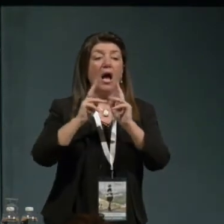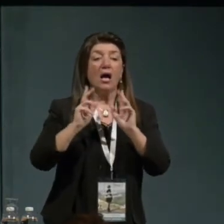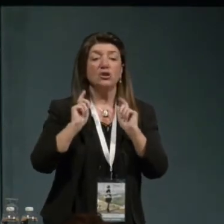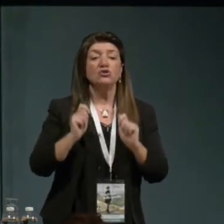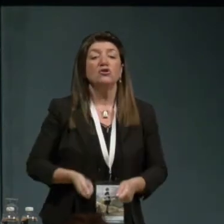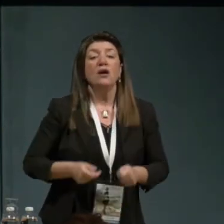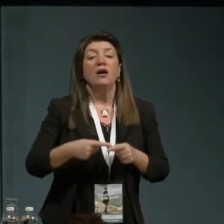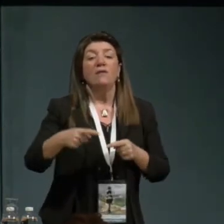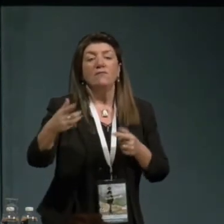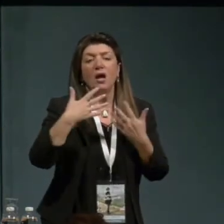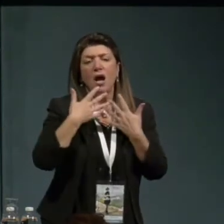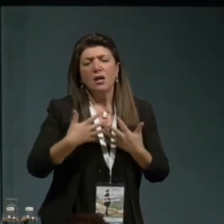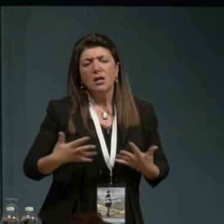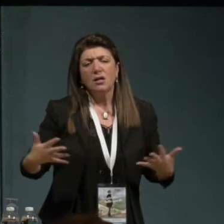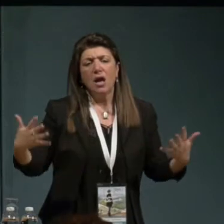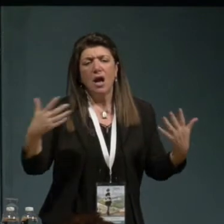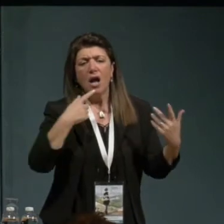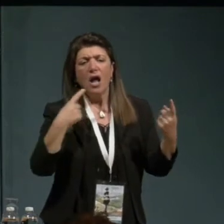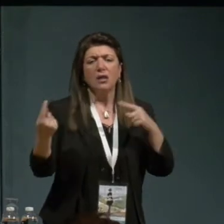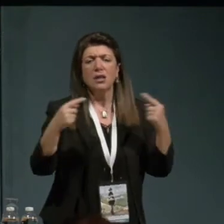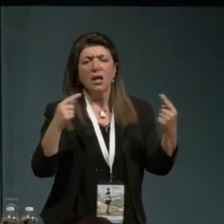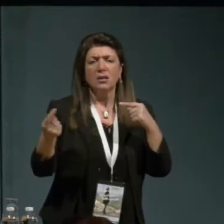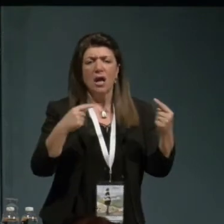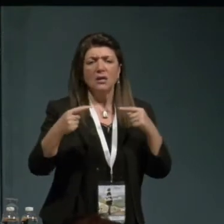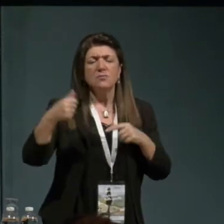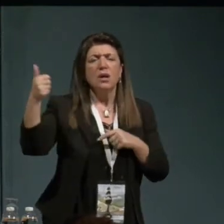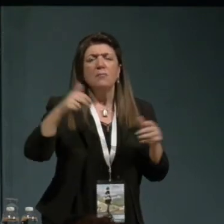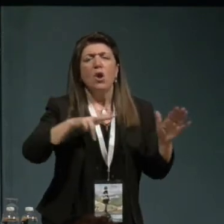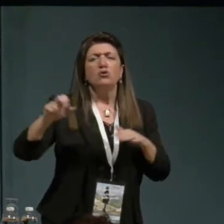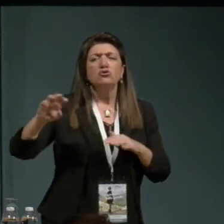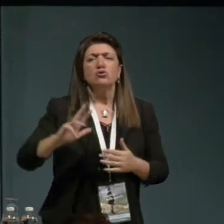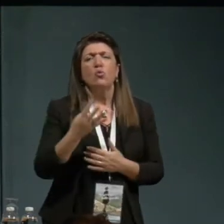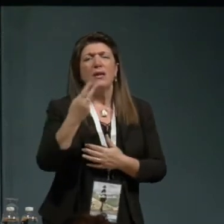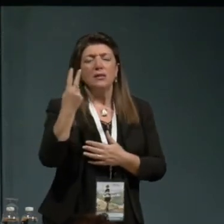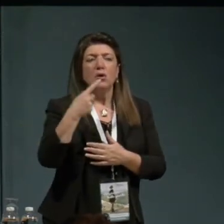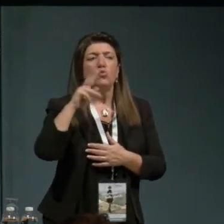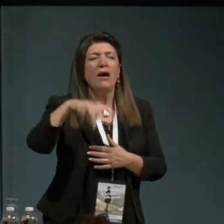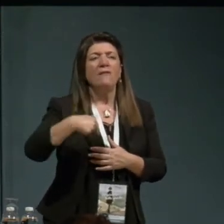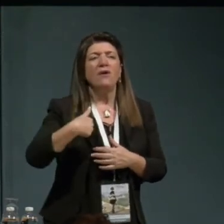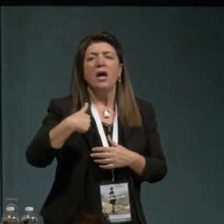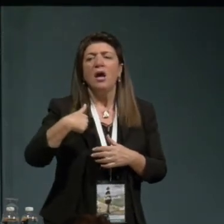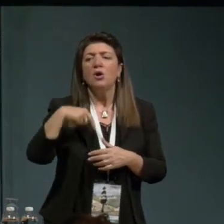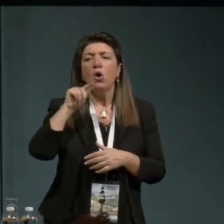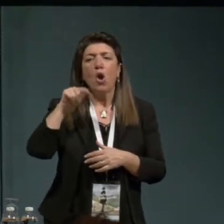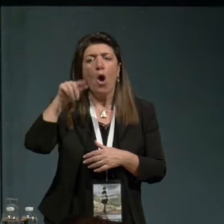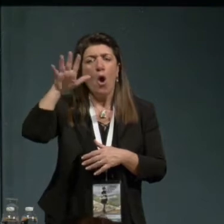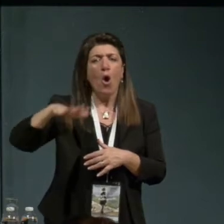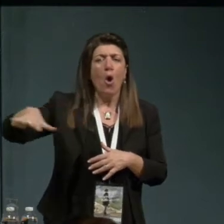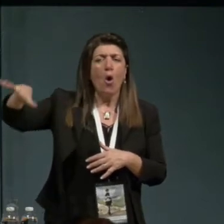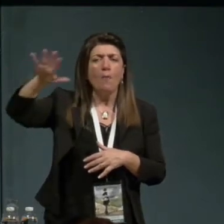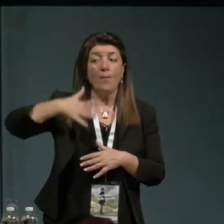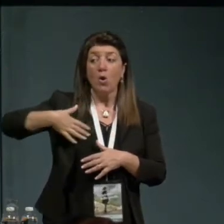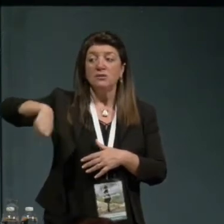nel 1492 quando Colombo dai regnanti spagnoli fu inviato